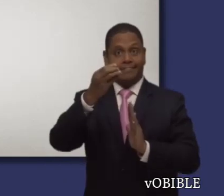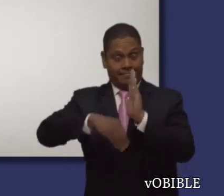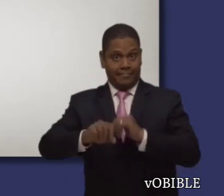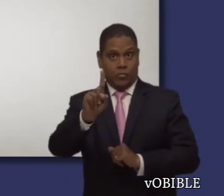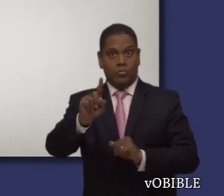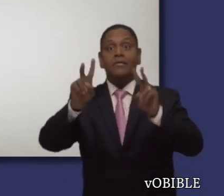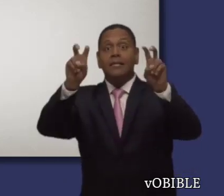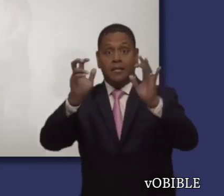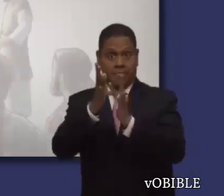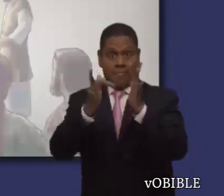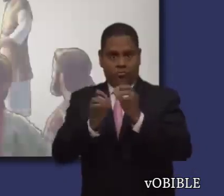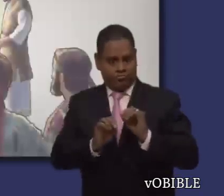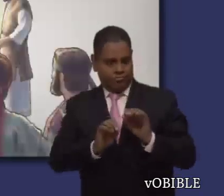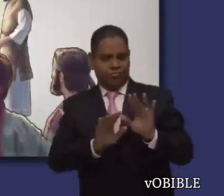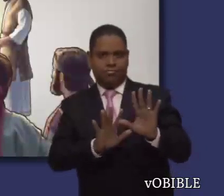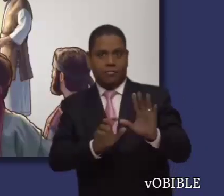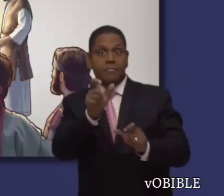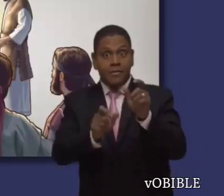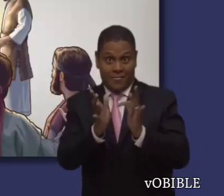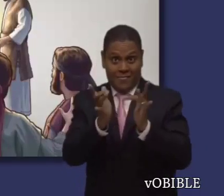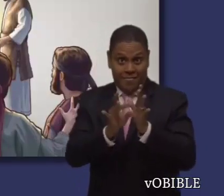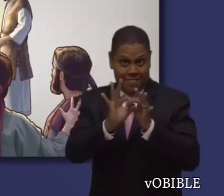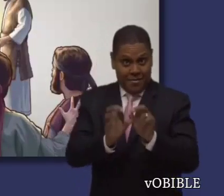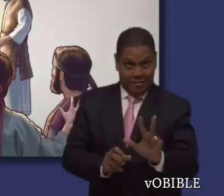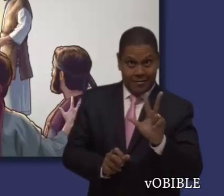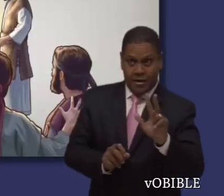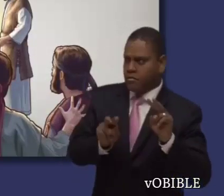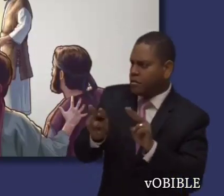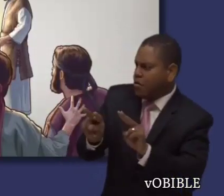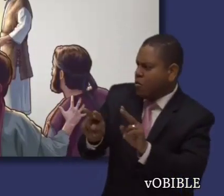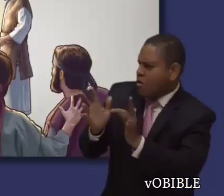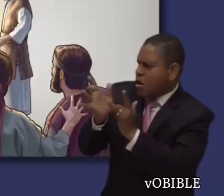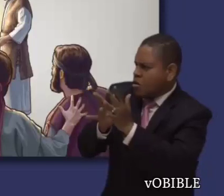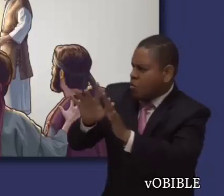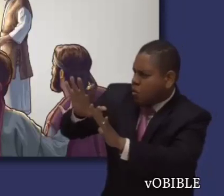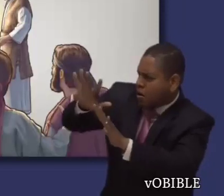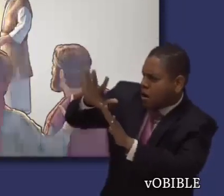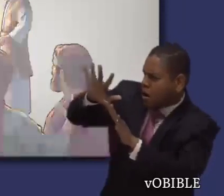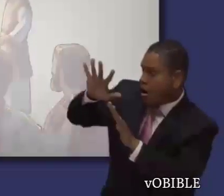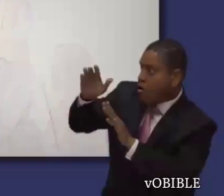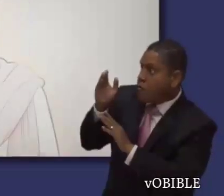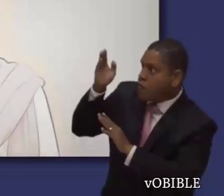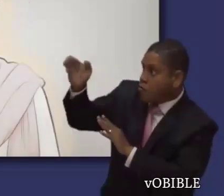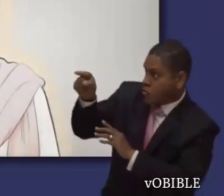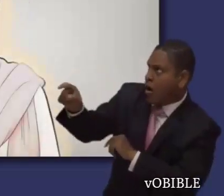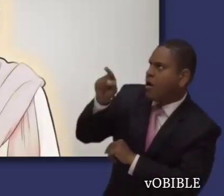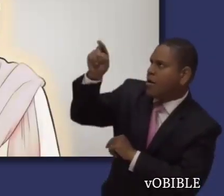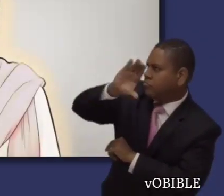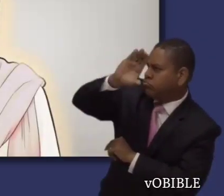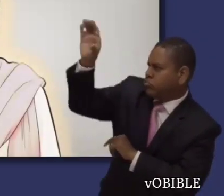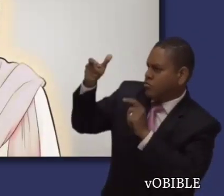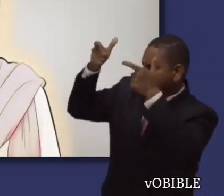El capítulo 1 habla de la transfiguración de Cristo que permitió que Pedro, Santiago y Juan vieran la gloria que Cristo